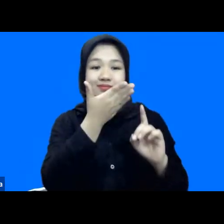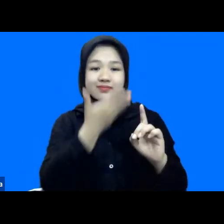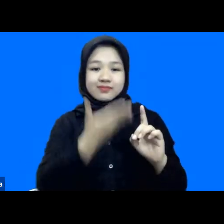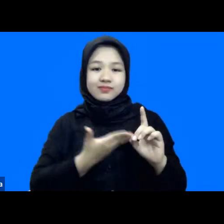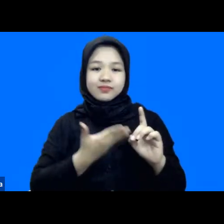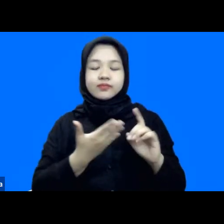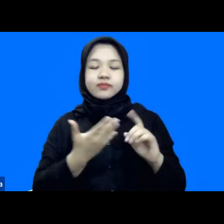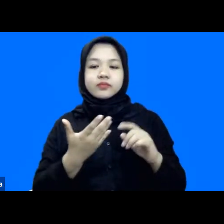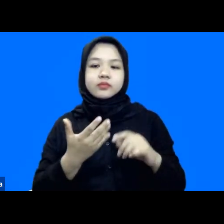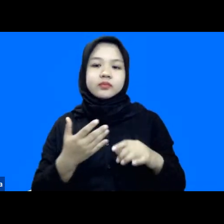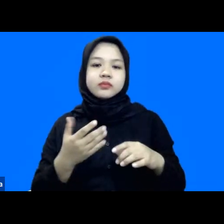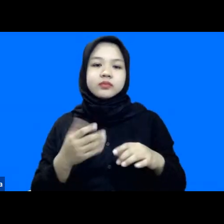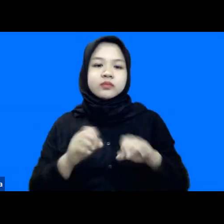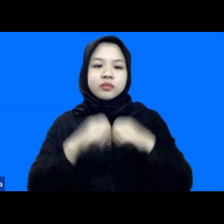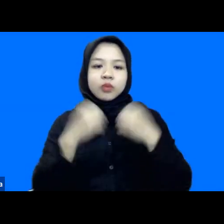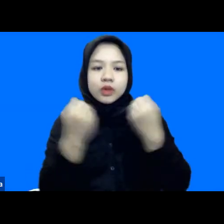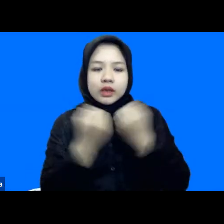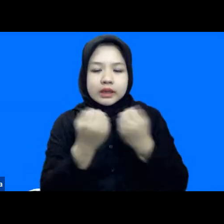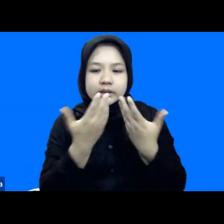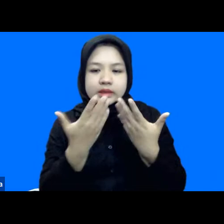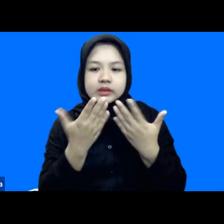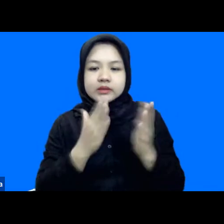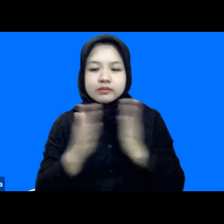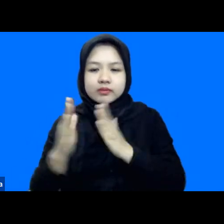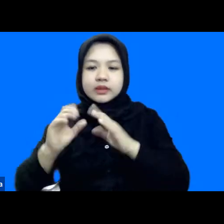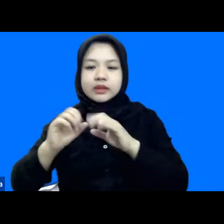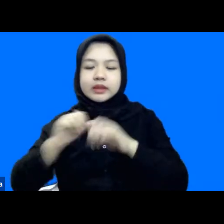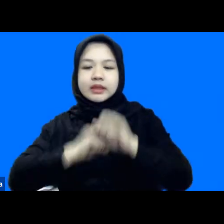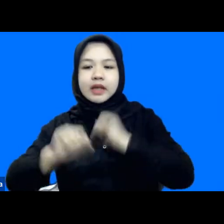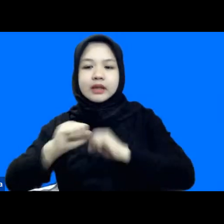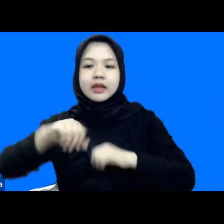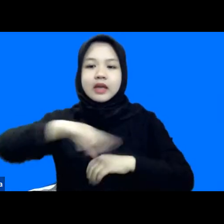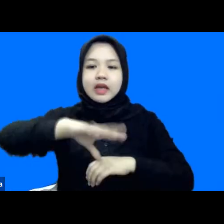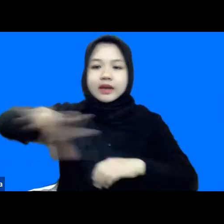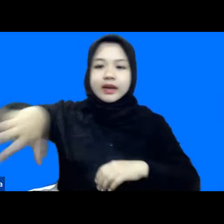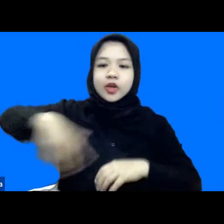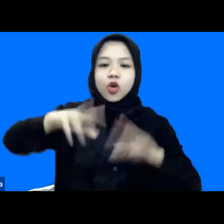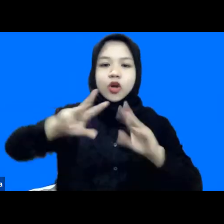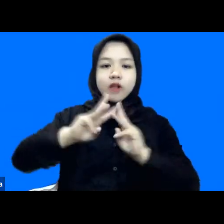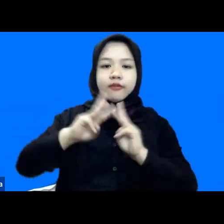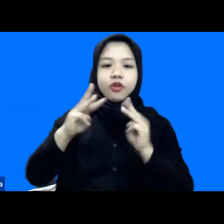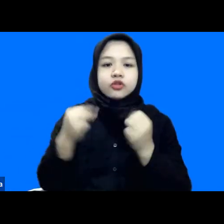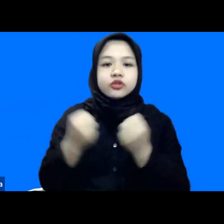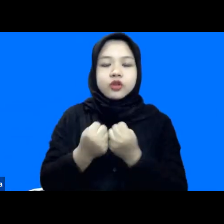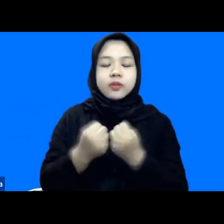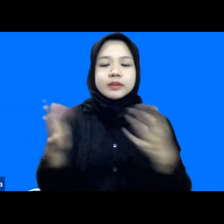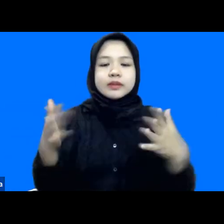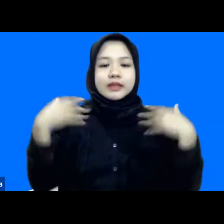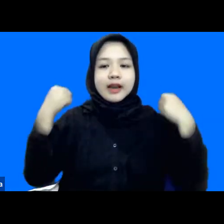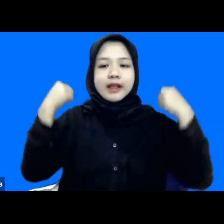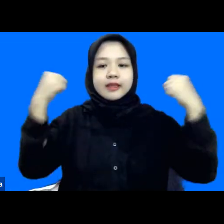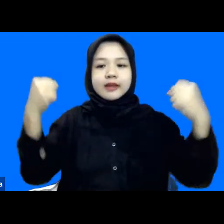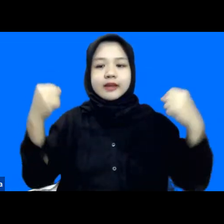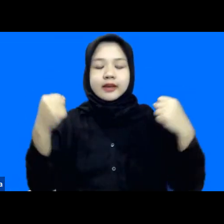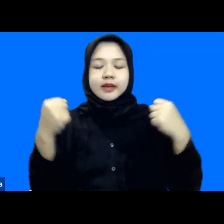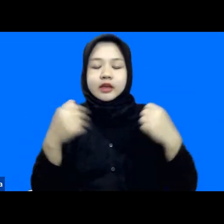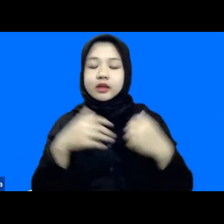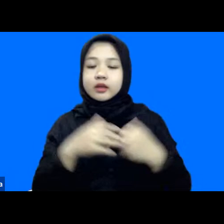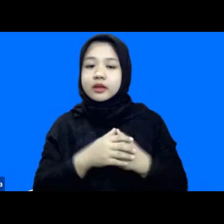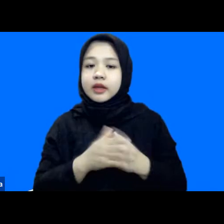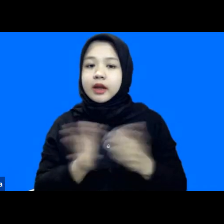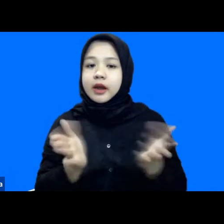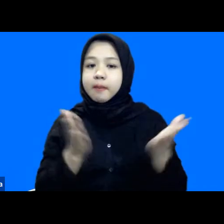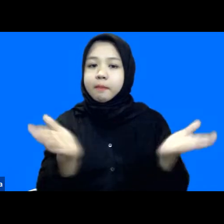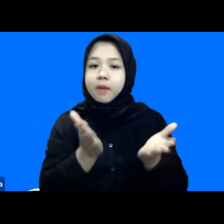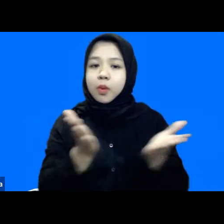bagaimana kemudian kegiatan terkait dengan regional workshop of strengthening and powering